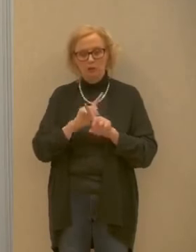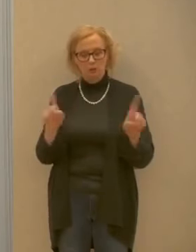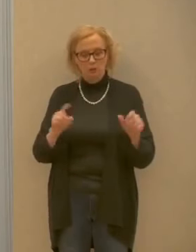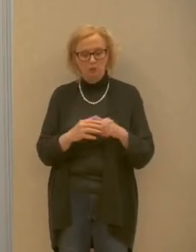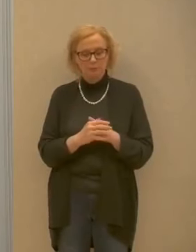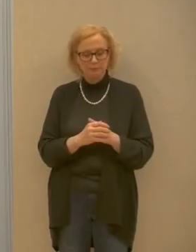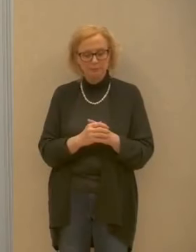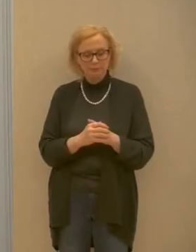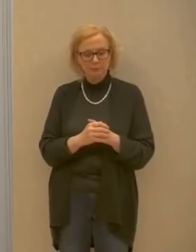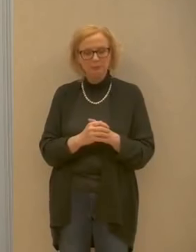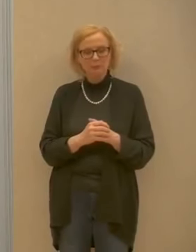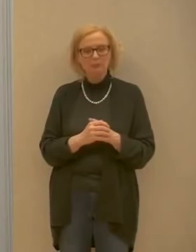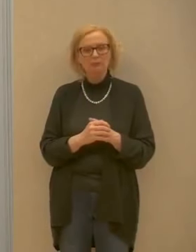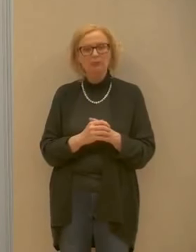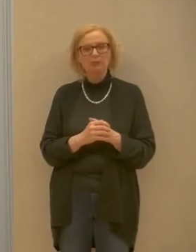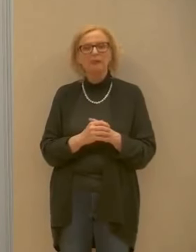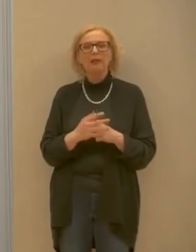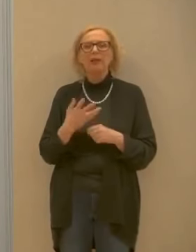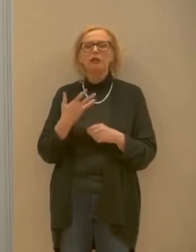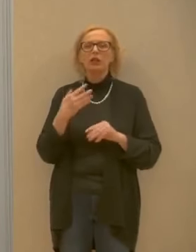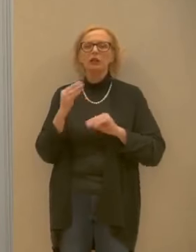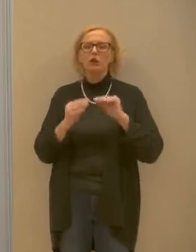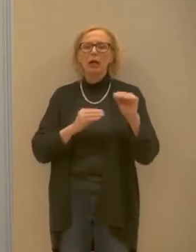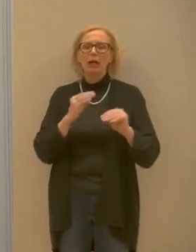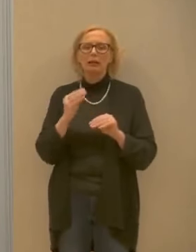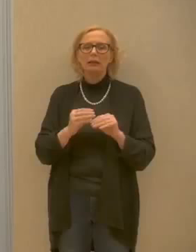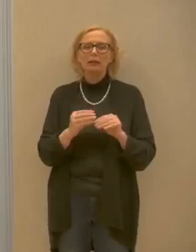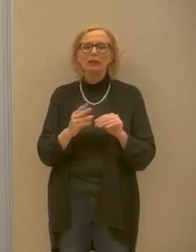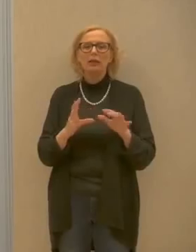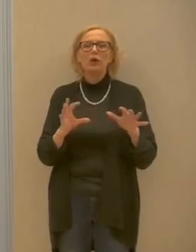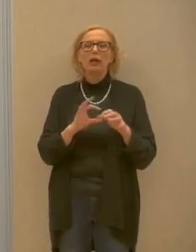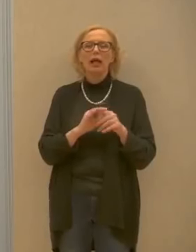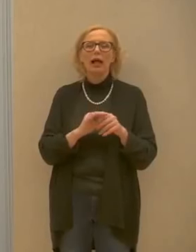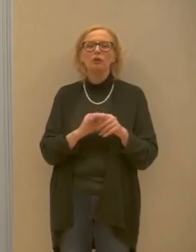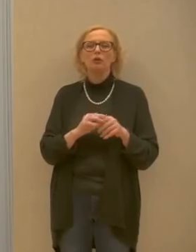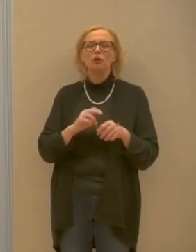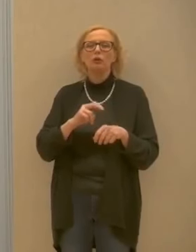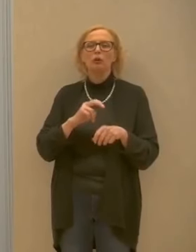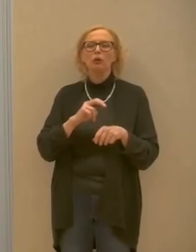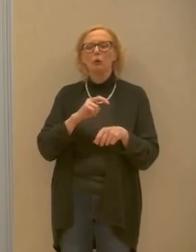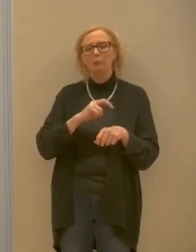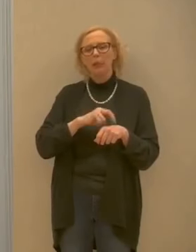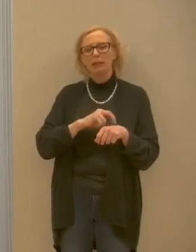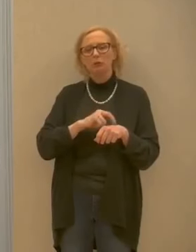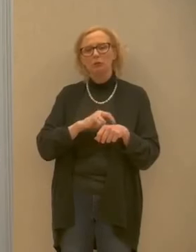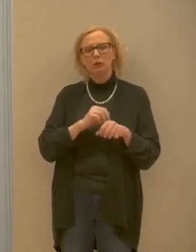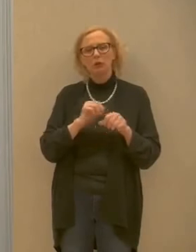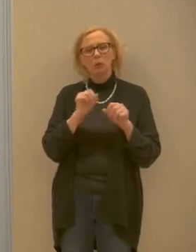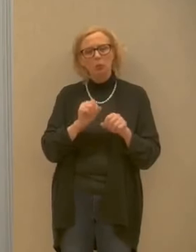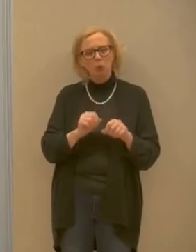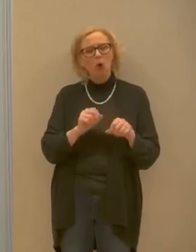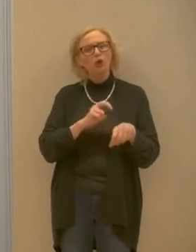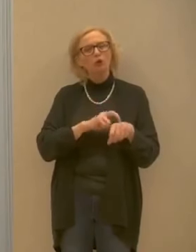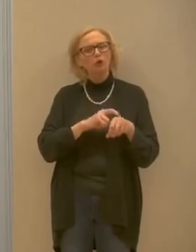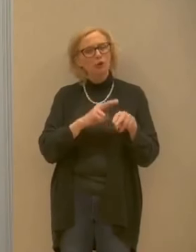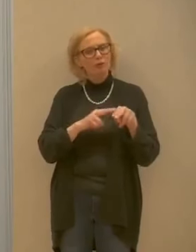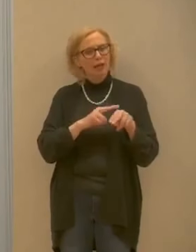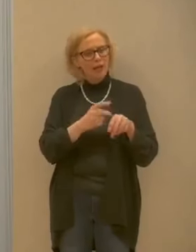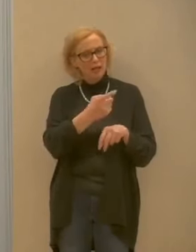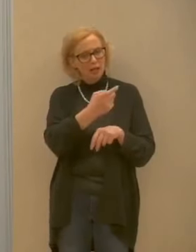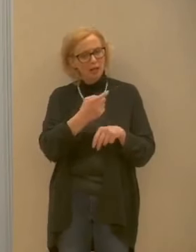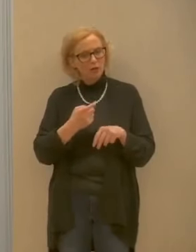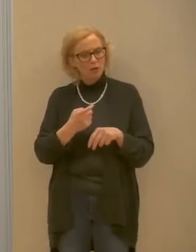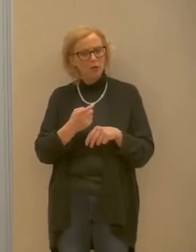anche delle domande di carattere medico vedo se il dottor Ferro ci può raggiungere